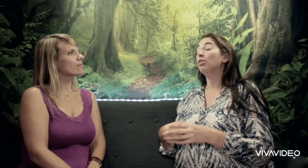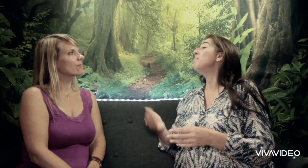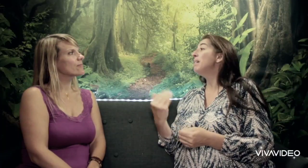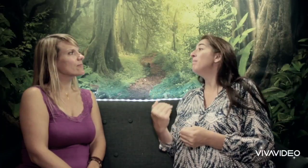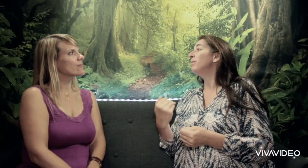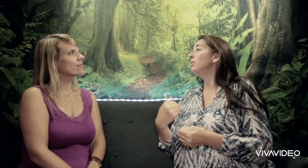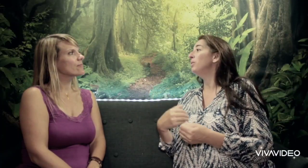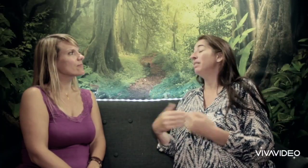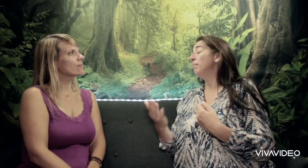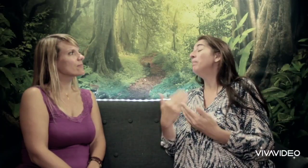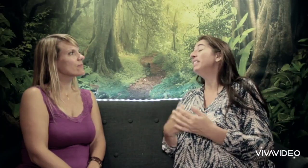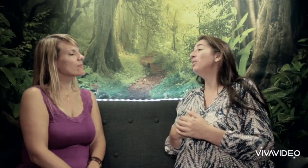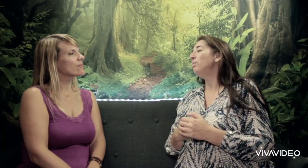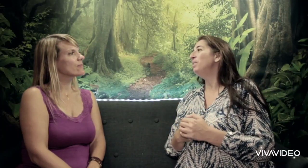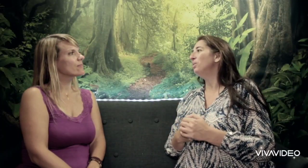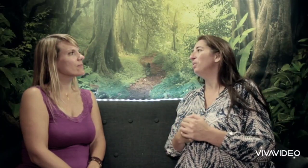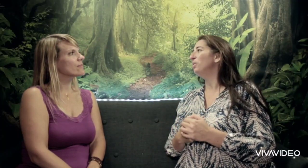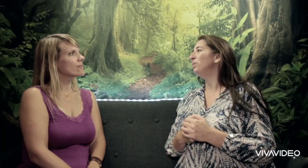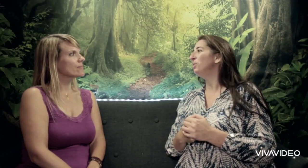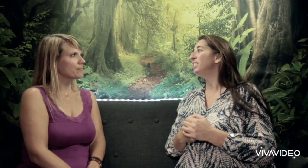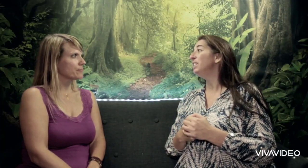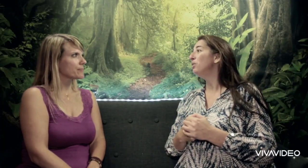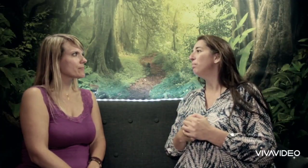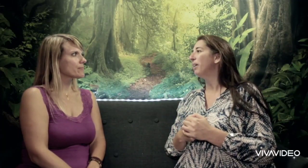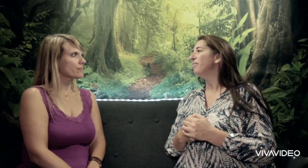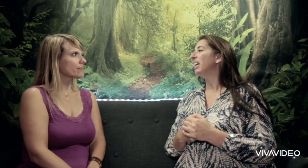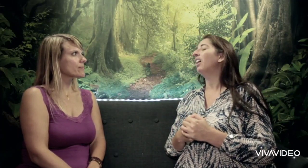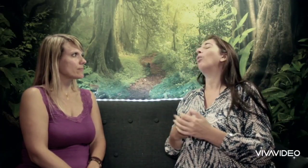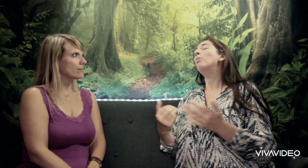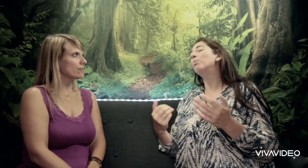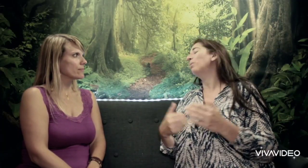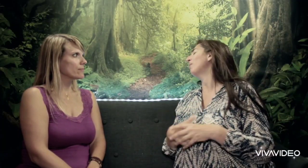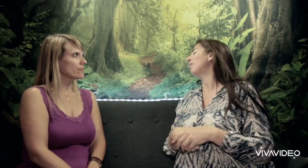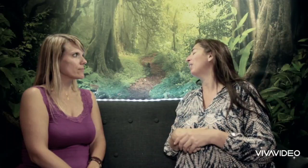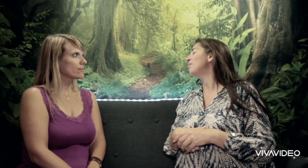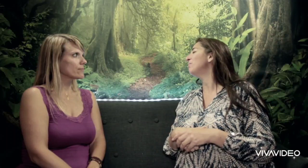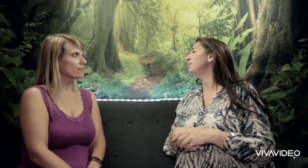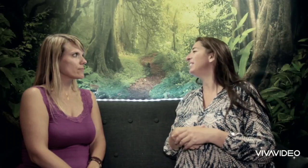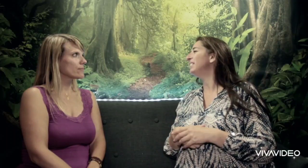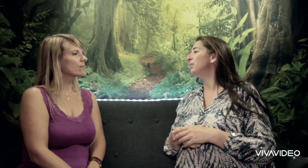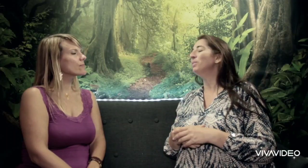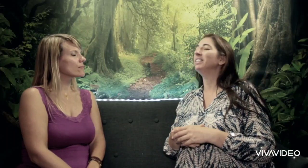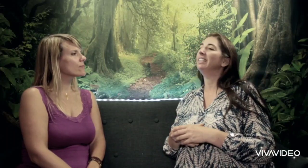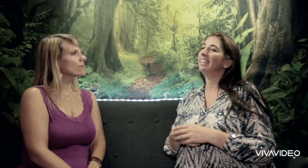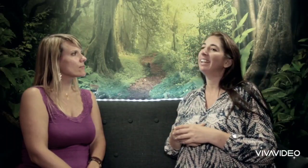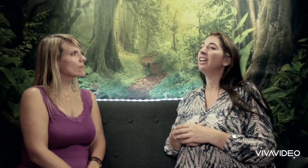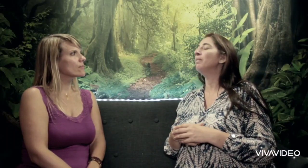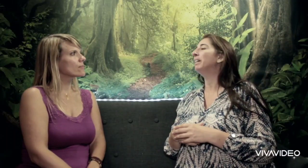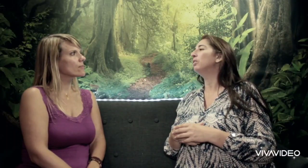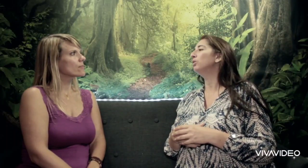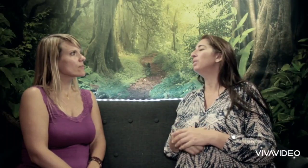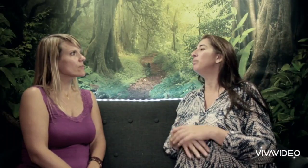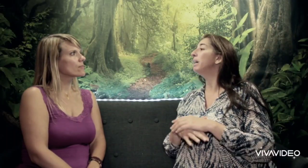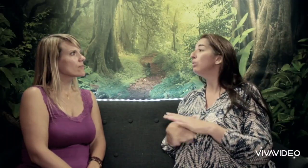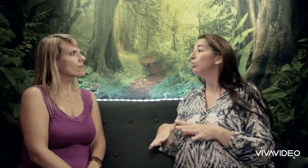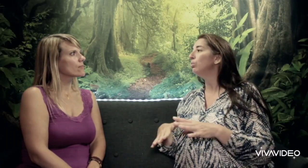que même si lui ne signe pas. Alors bon, on peut avoir quand même une petite déception.'est très rare quand même qu'un enfant ne signe pas du tout.